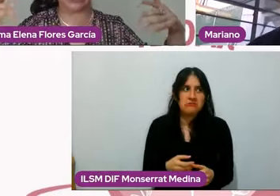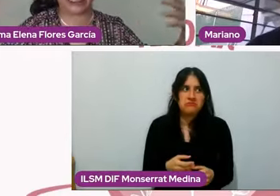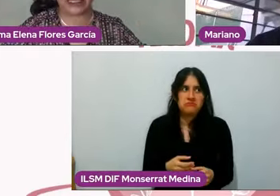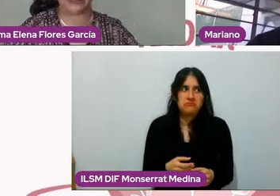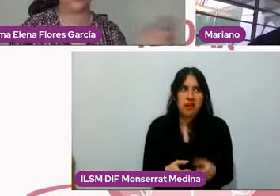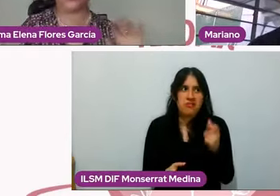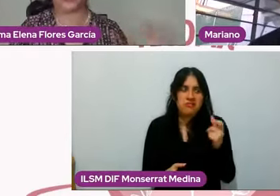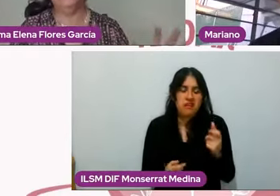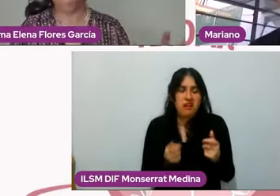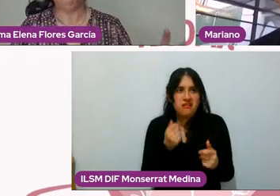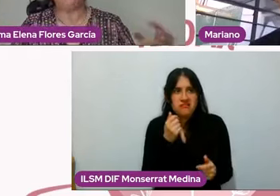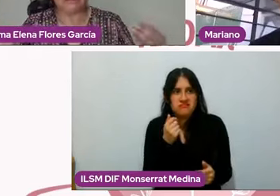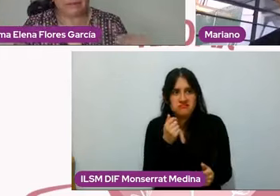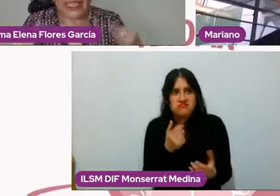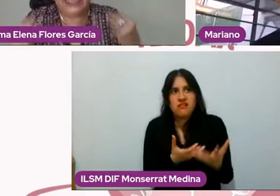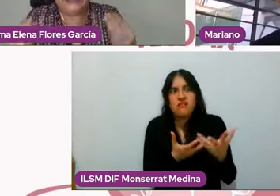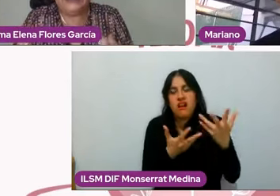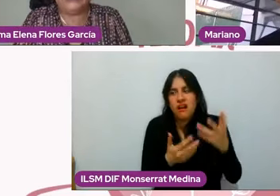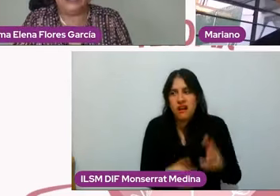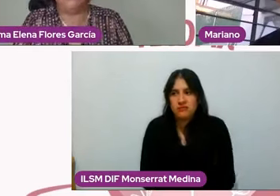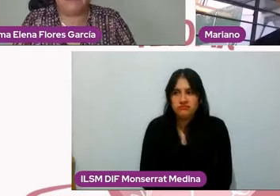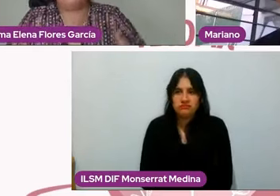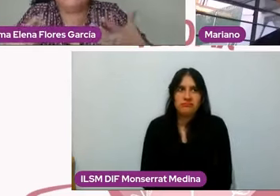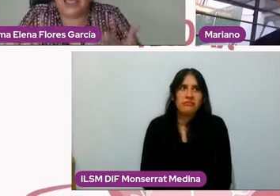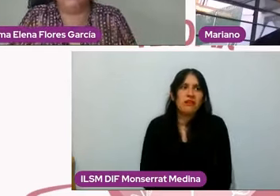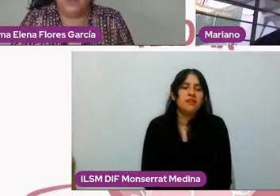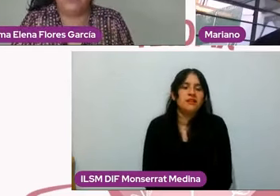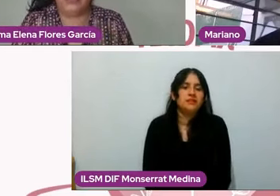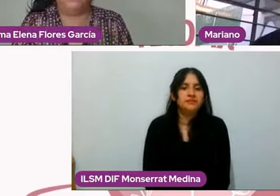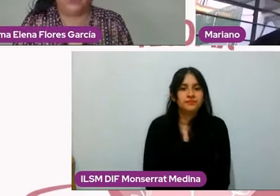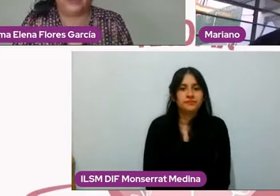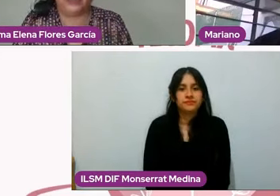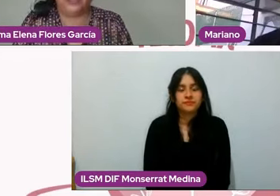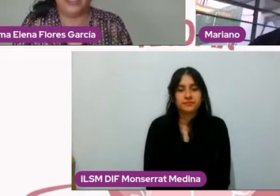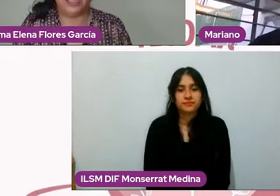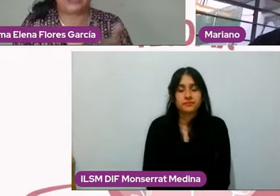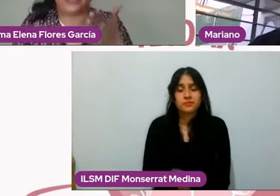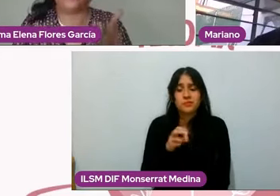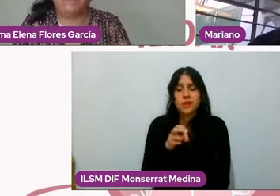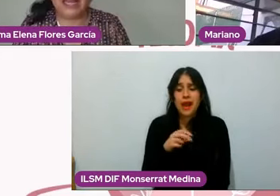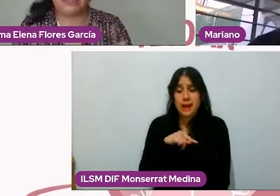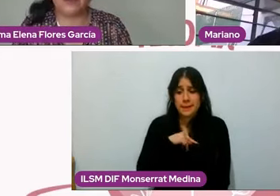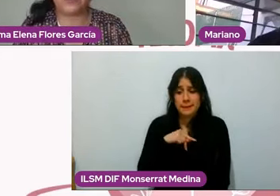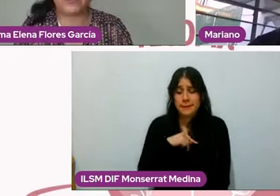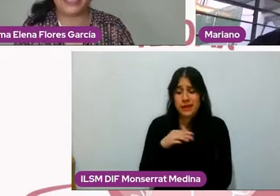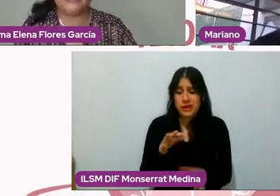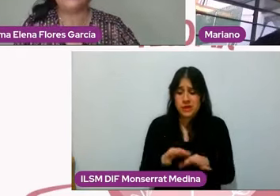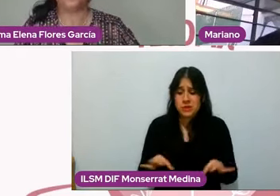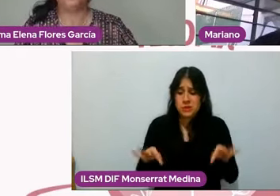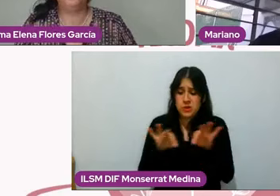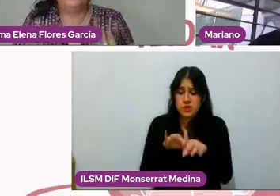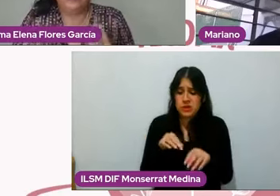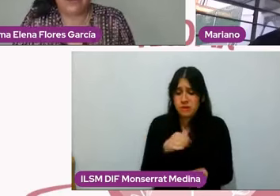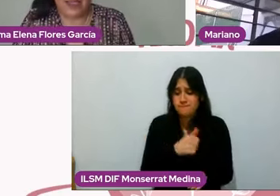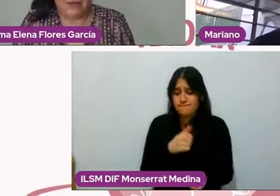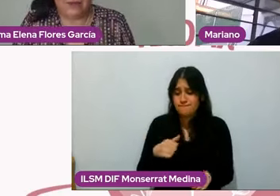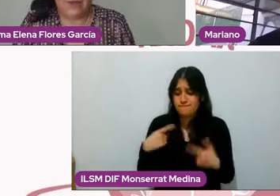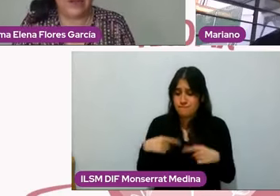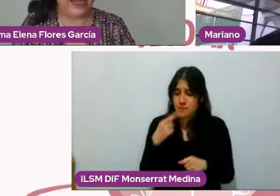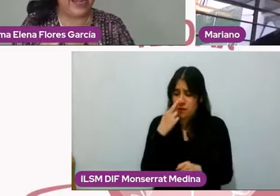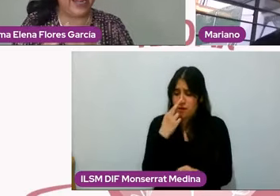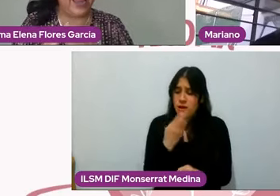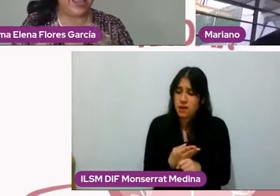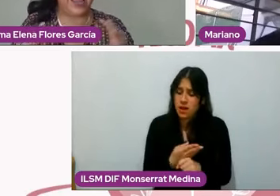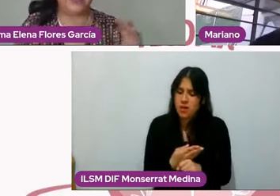De egocentrismo, no sé. En ese sentido, me parece sumamente importante que asumir la responsabilidad conlleva